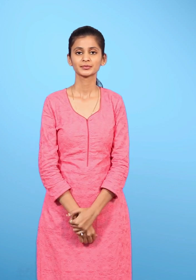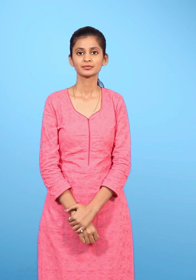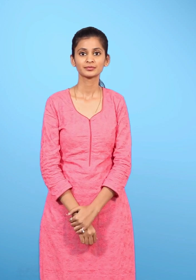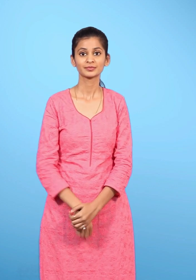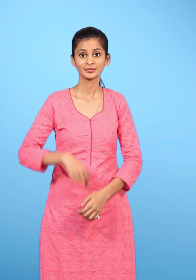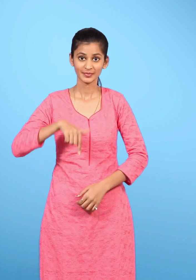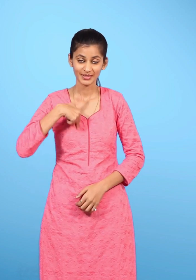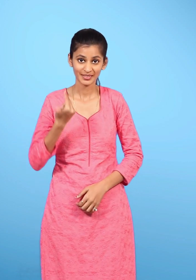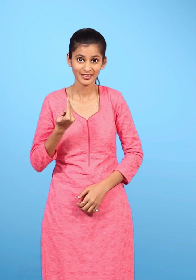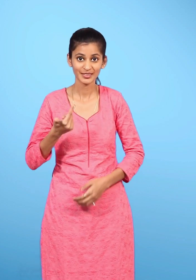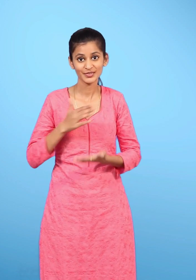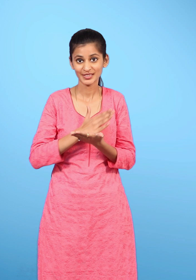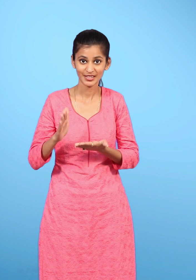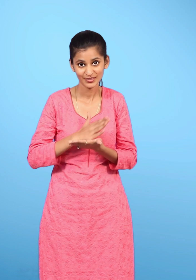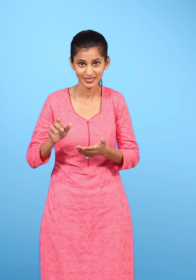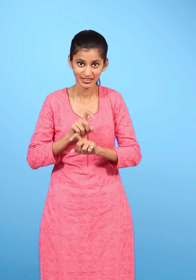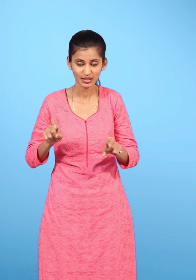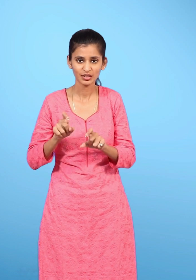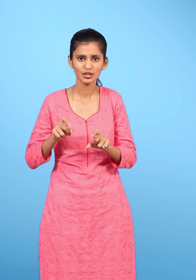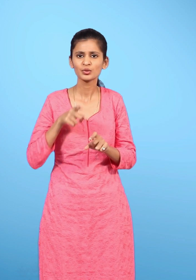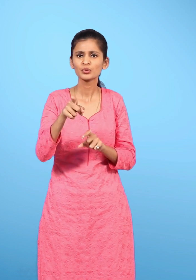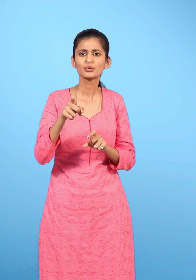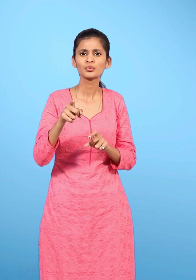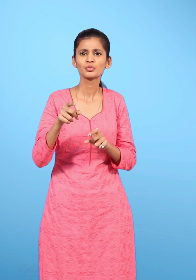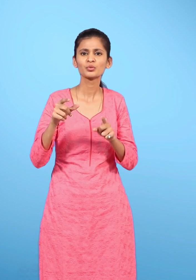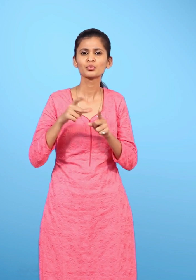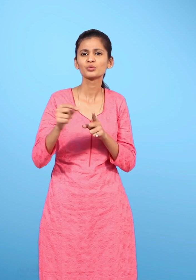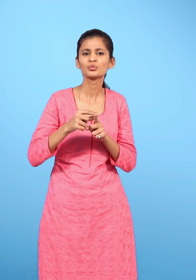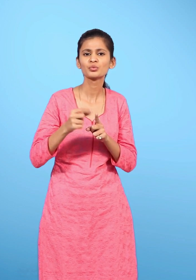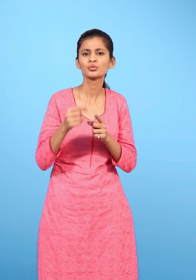खुद को साफ करने के लिए तुम्हें क्या क्या करना चाहिए?